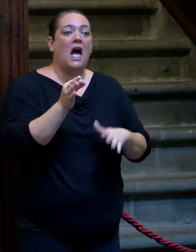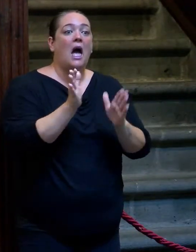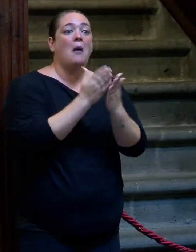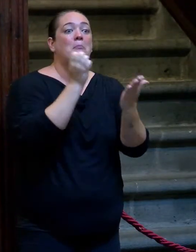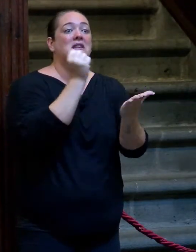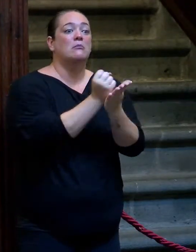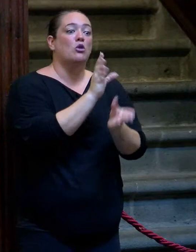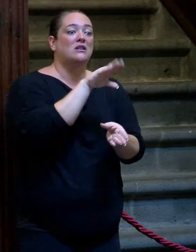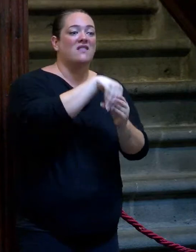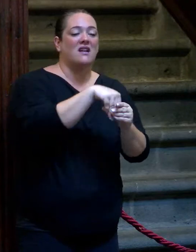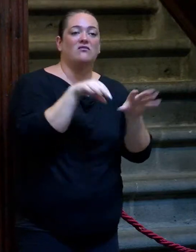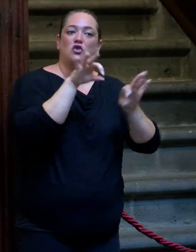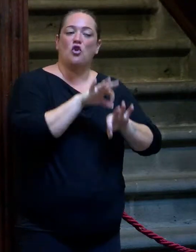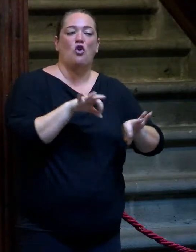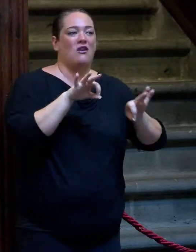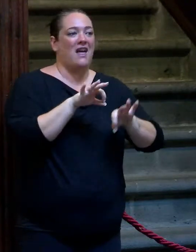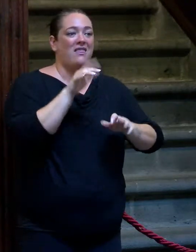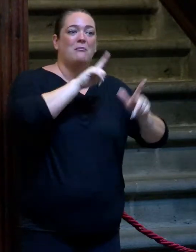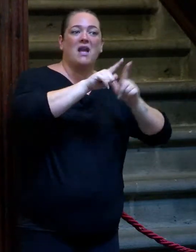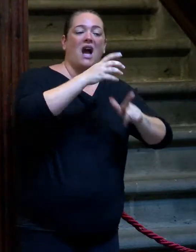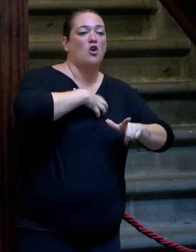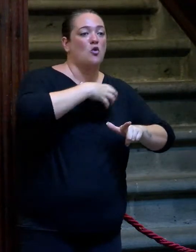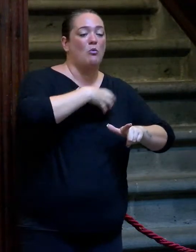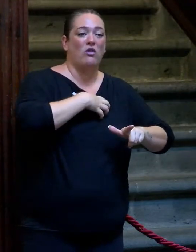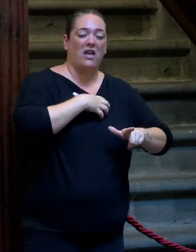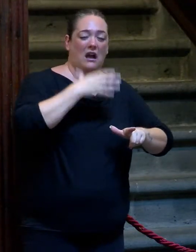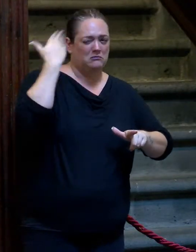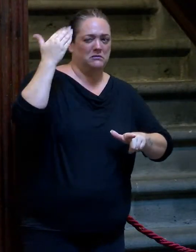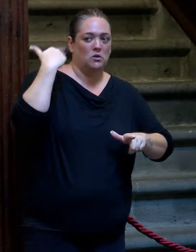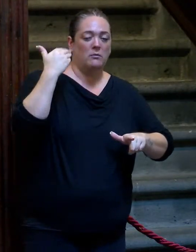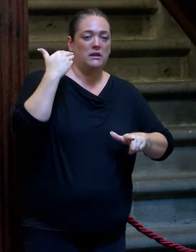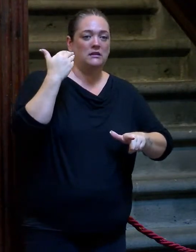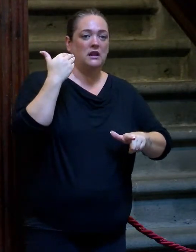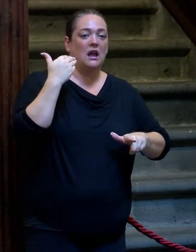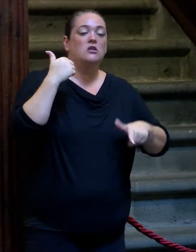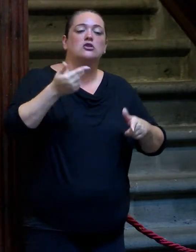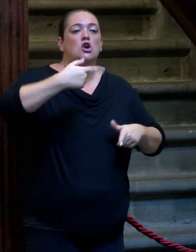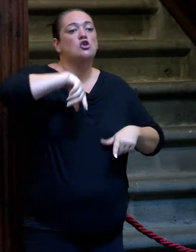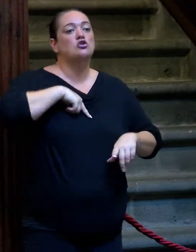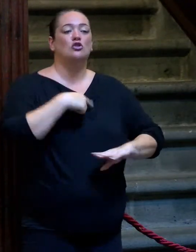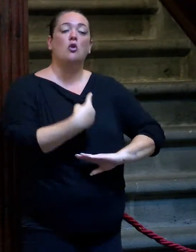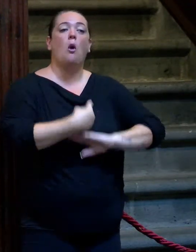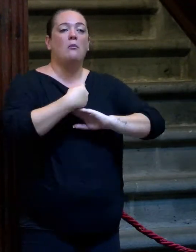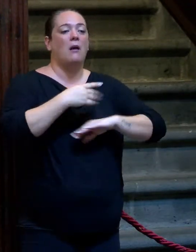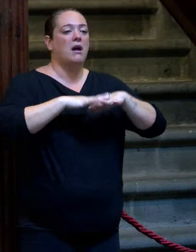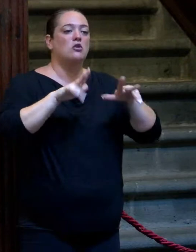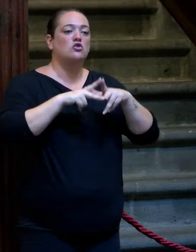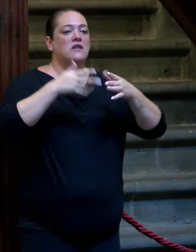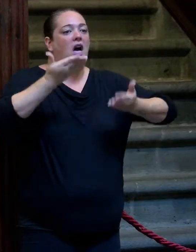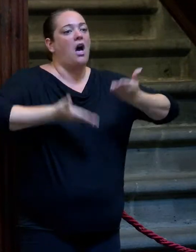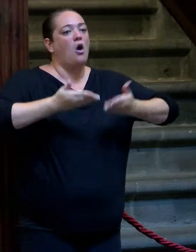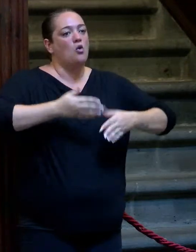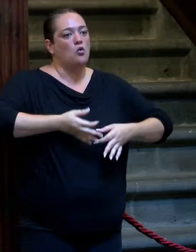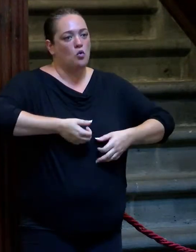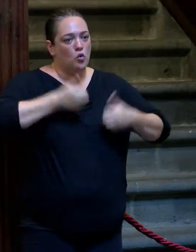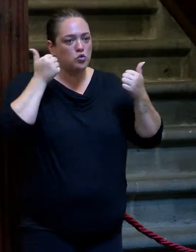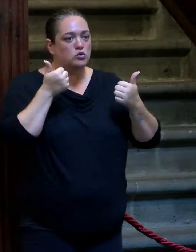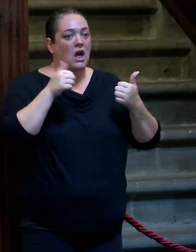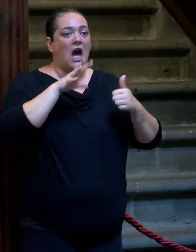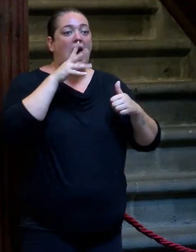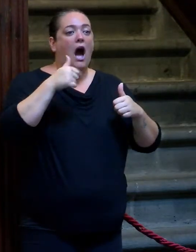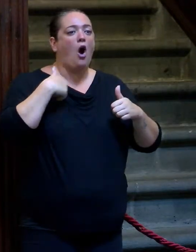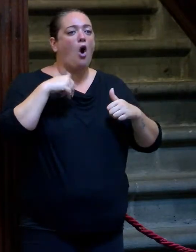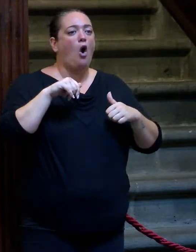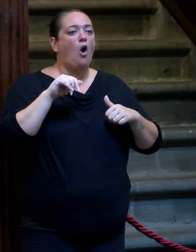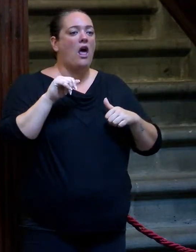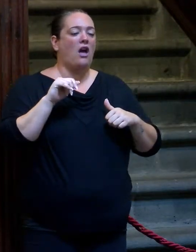podían viajar con sus hijos. Claro, estamos en el deber de buscar una sociedad más justa. Ahora yo muchas veces me revelo cuando